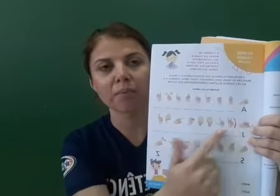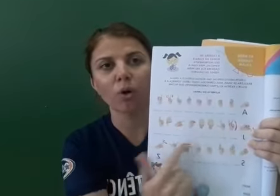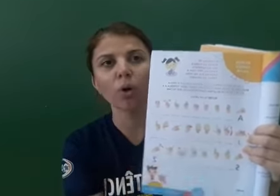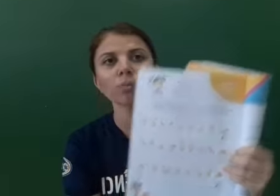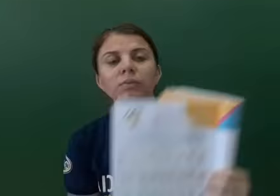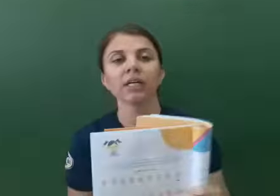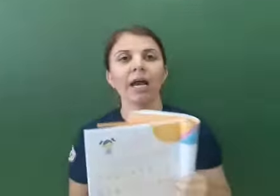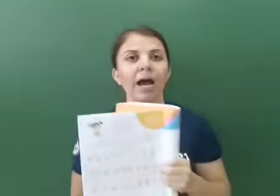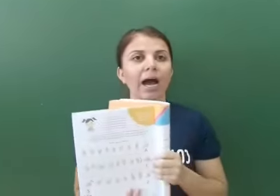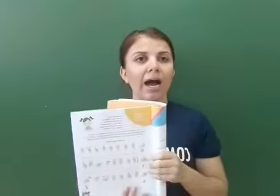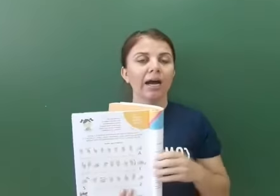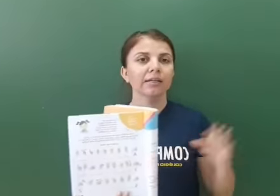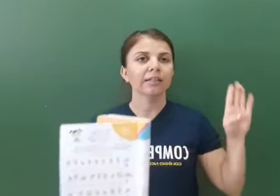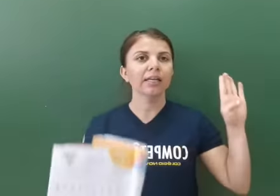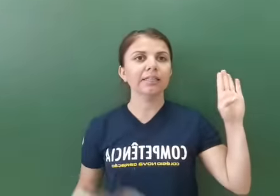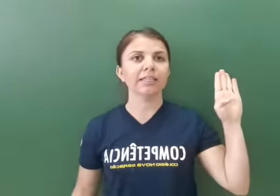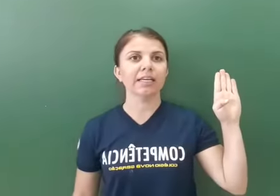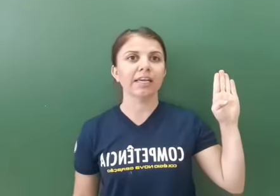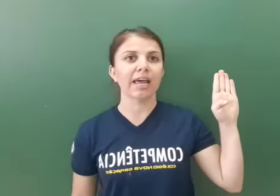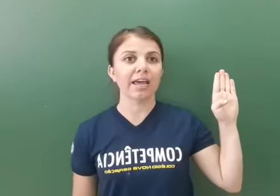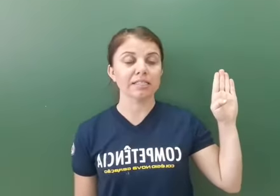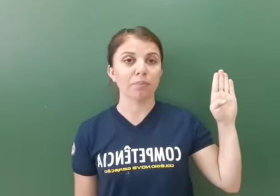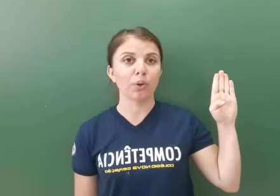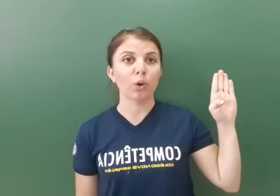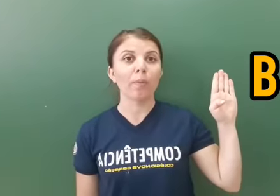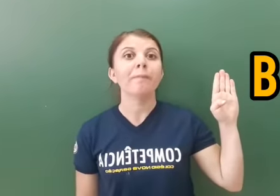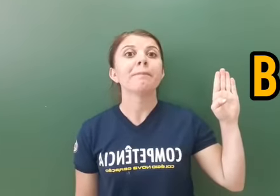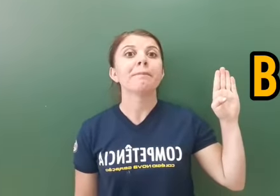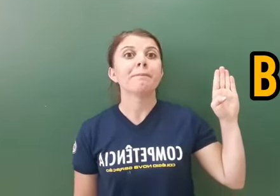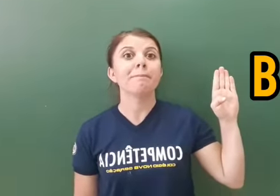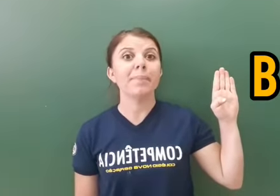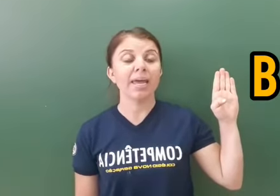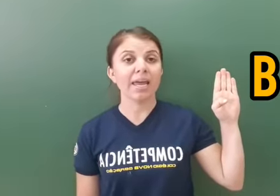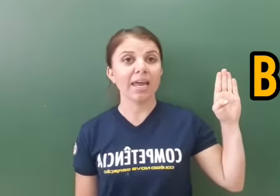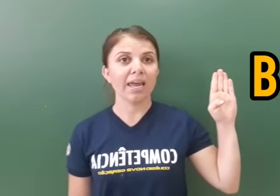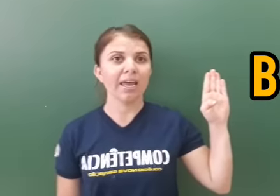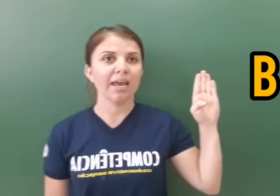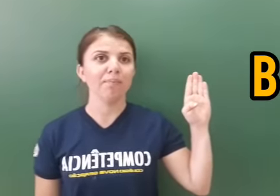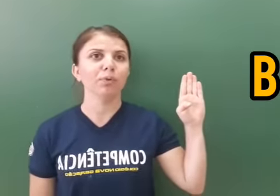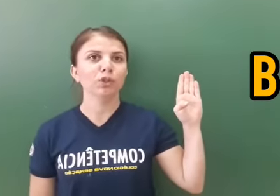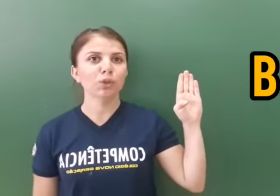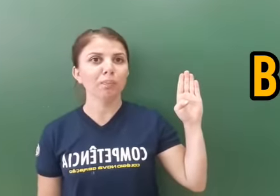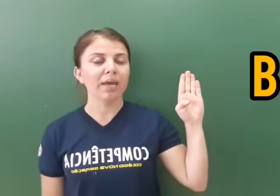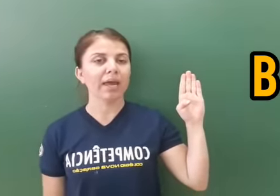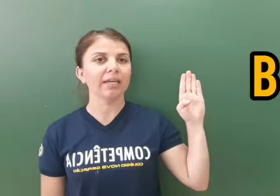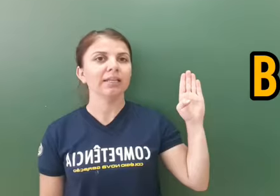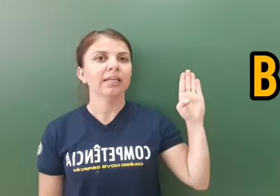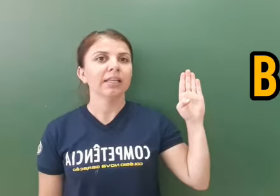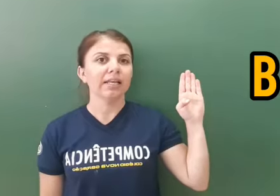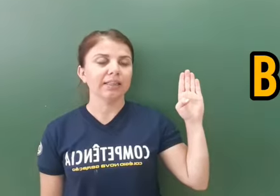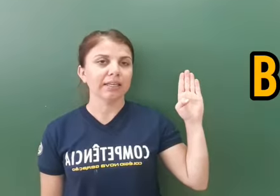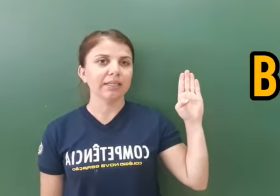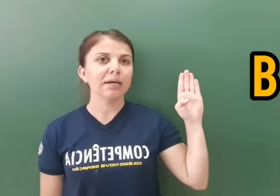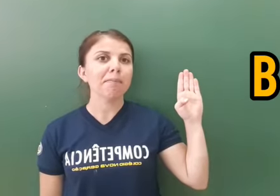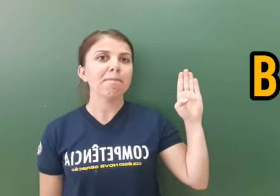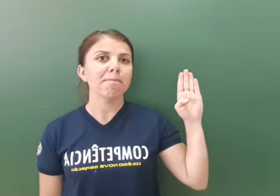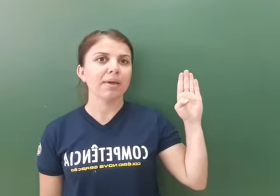tá bom? A, que letrinha que é essa, Pro? B, muito bem. Letrinha B.